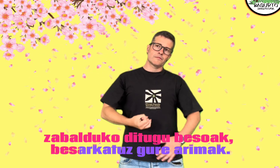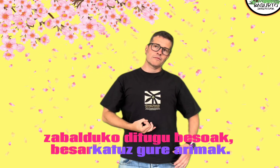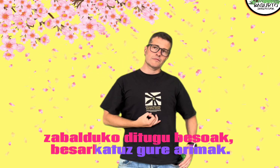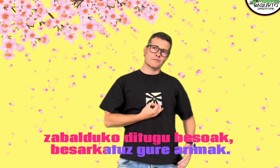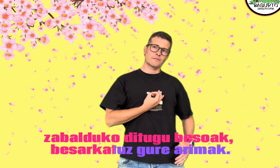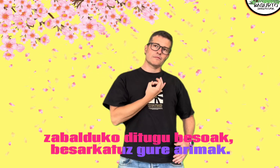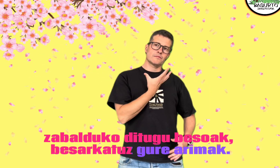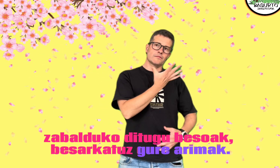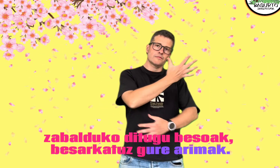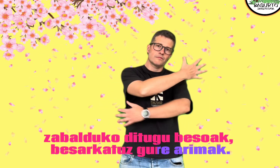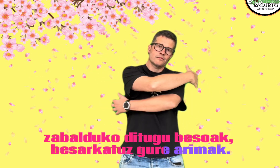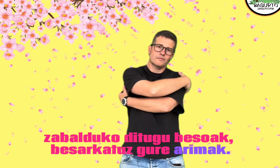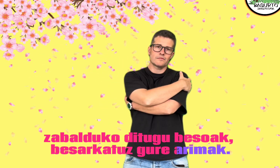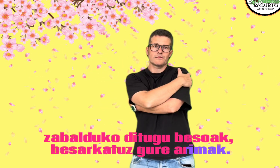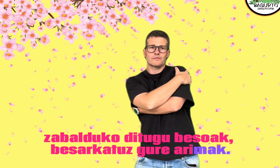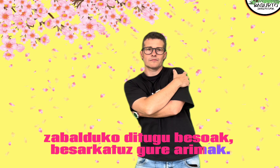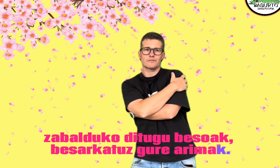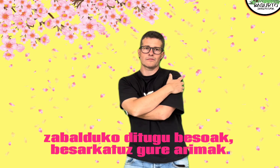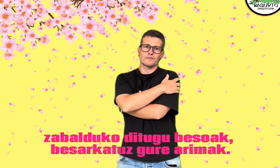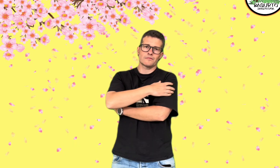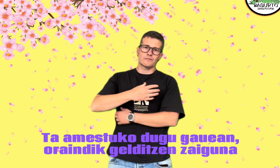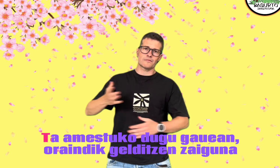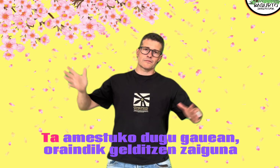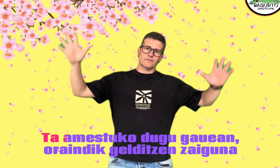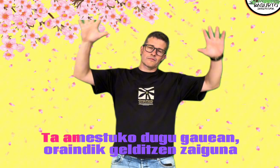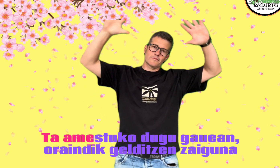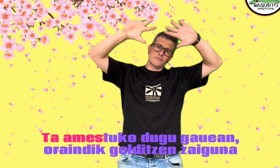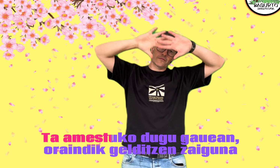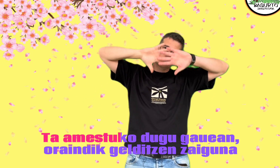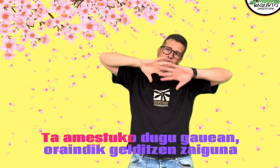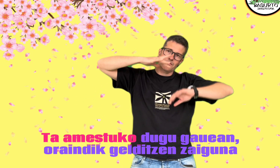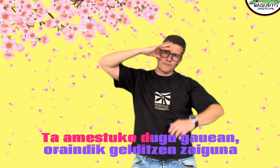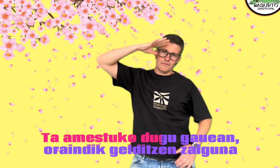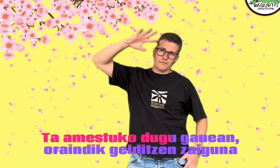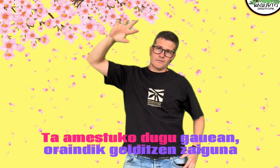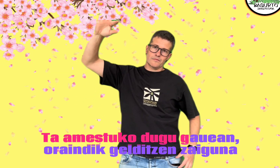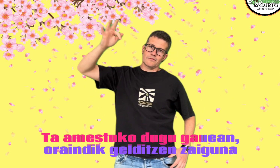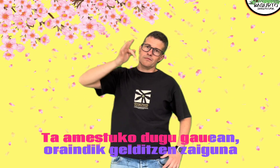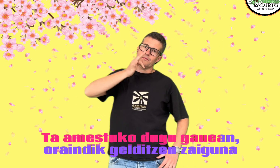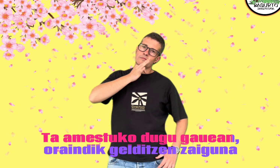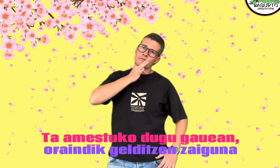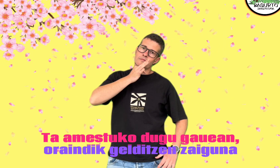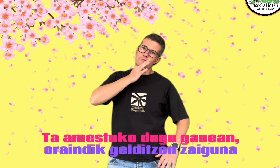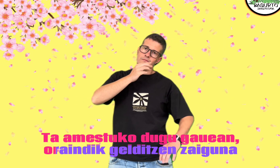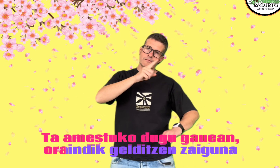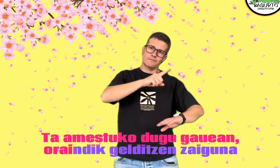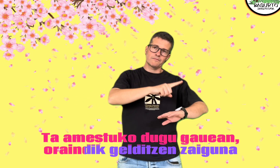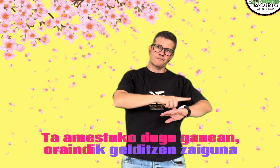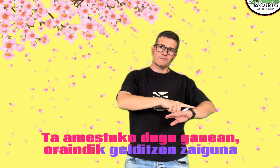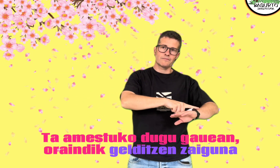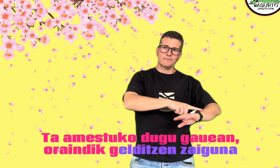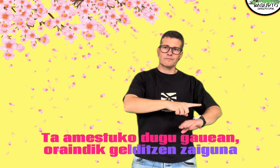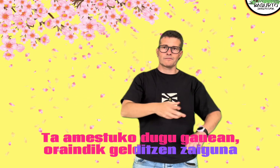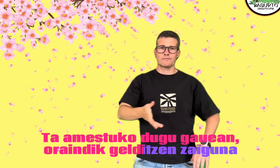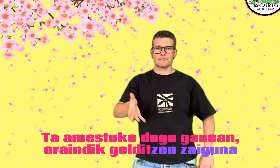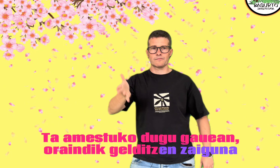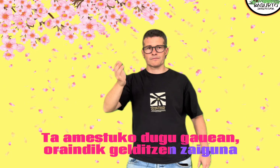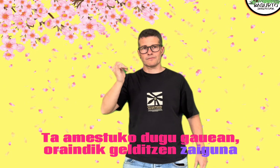Besarkatuz gure harimak ta amestuko dugu gauean Horain digel